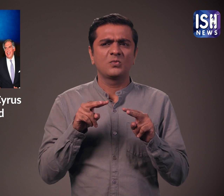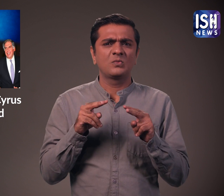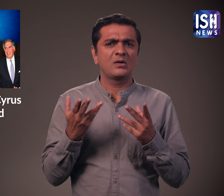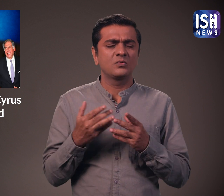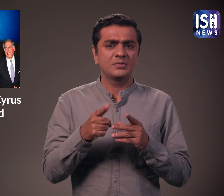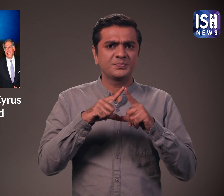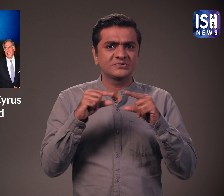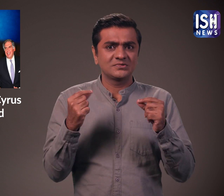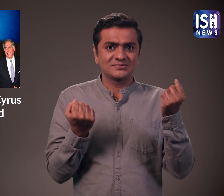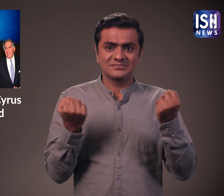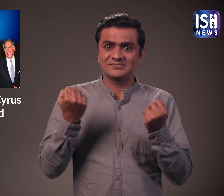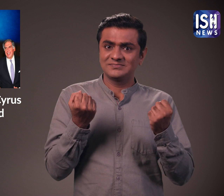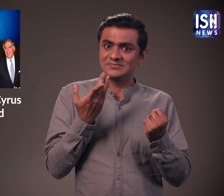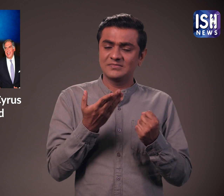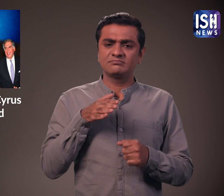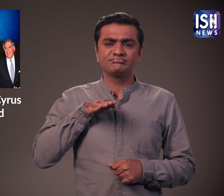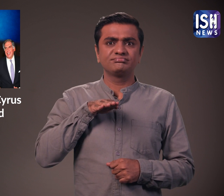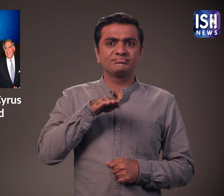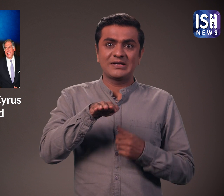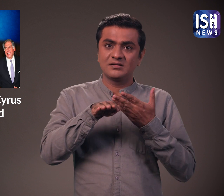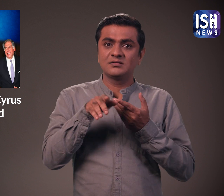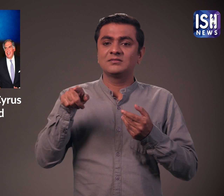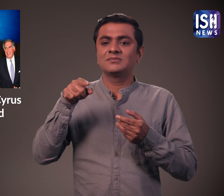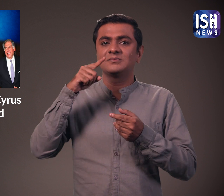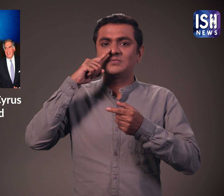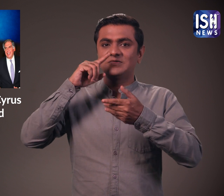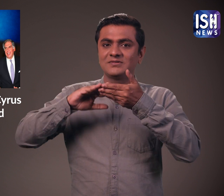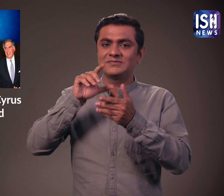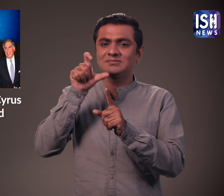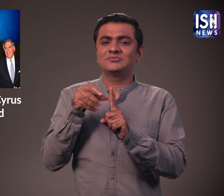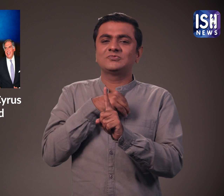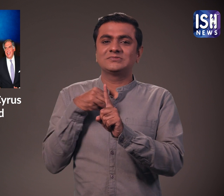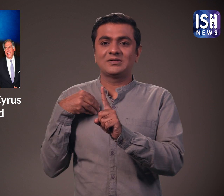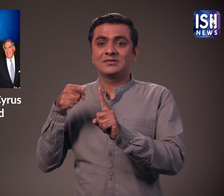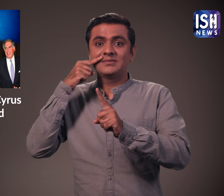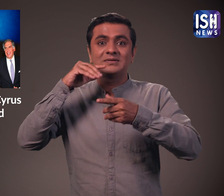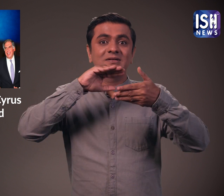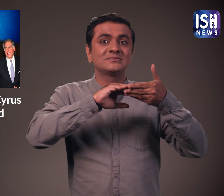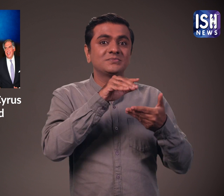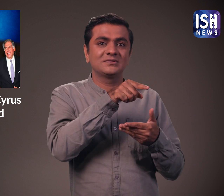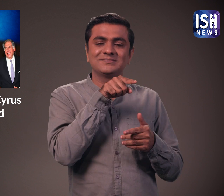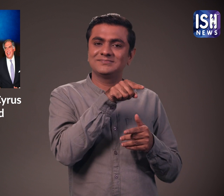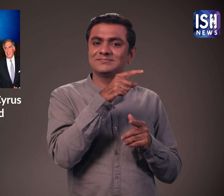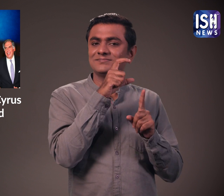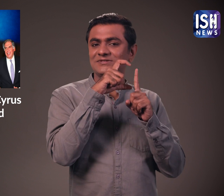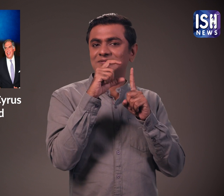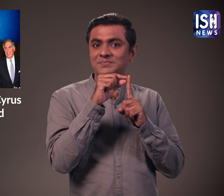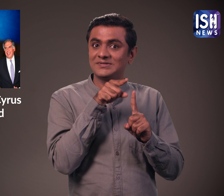गया है कि आगे बेटे डॉक्टर अनायता और उनके पती देर्यस ने सीट बेल्ट बांध रखी थी।